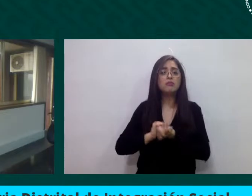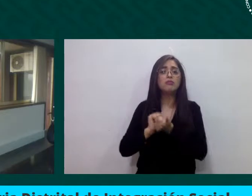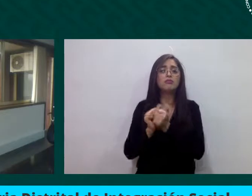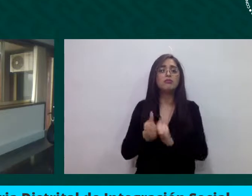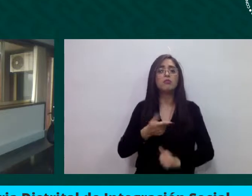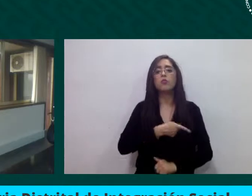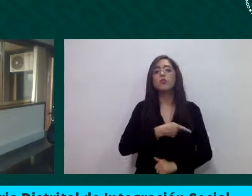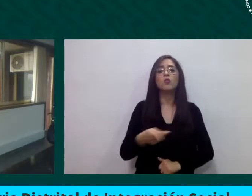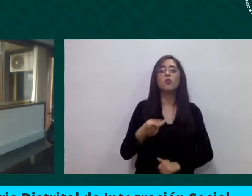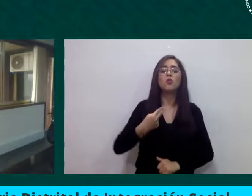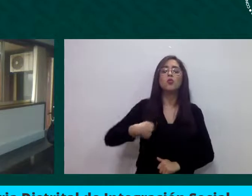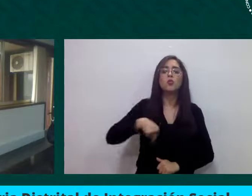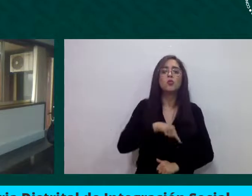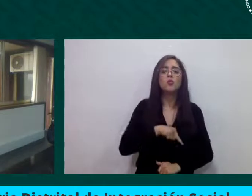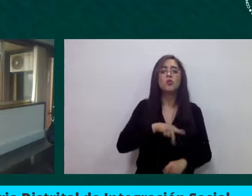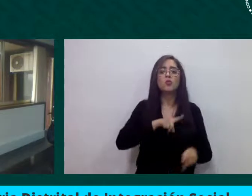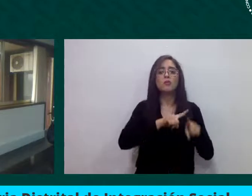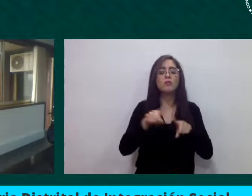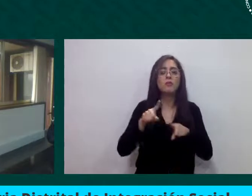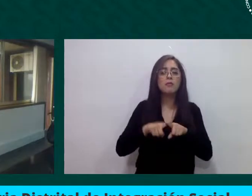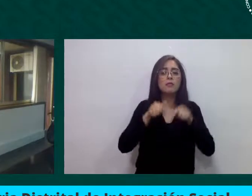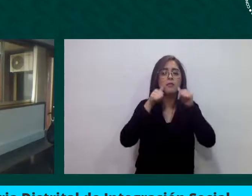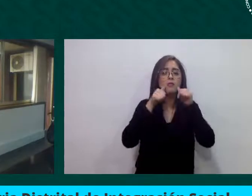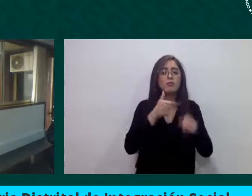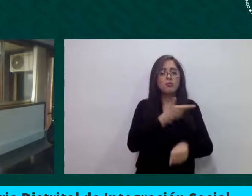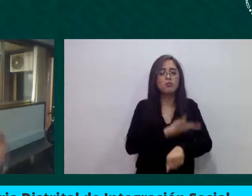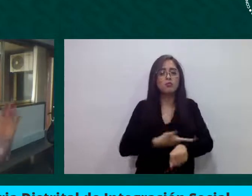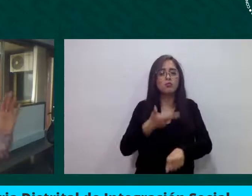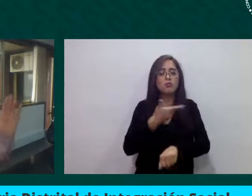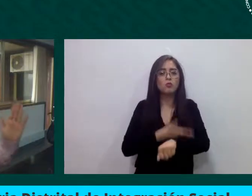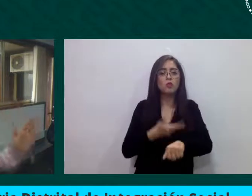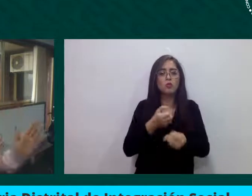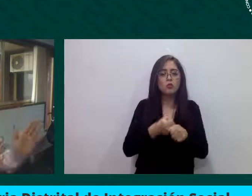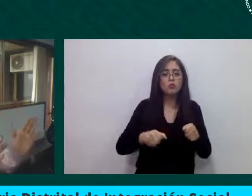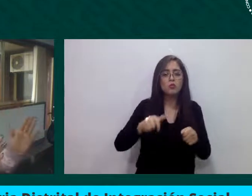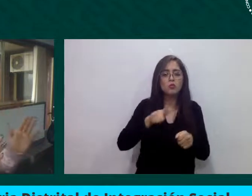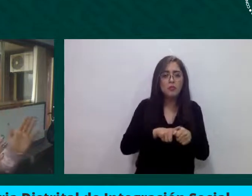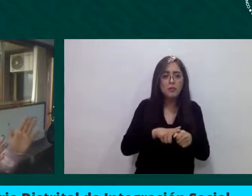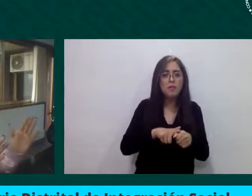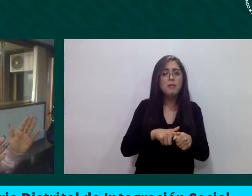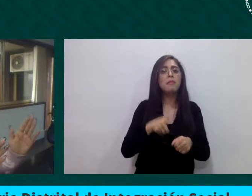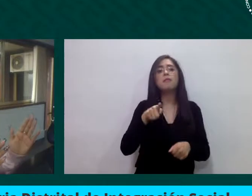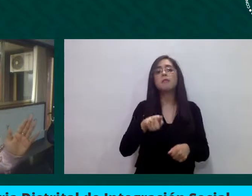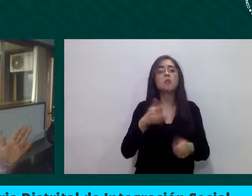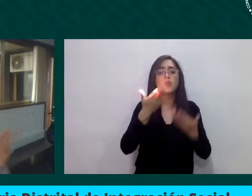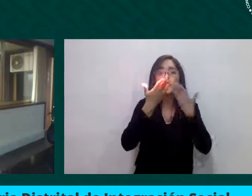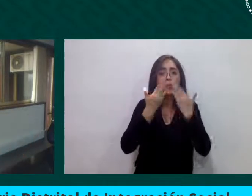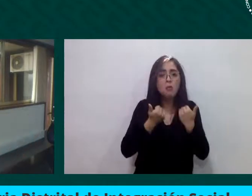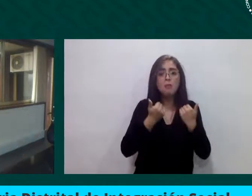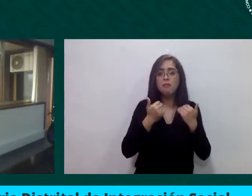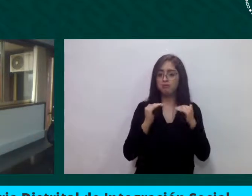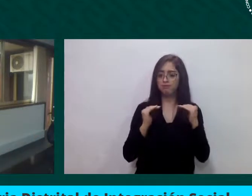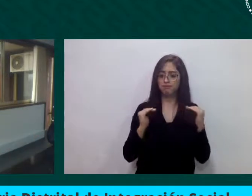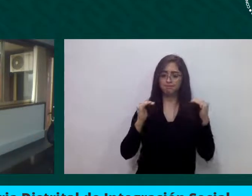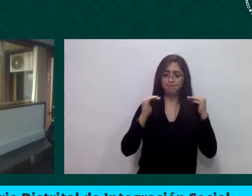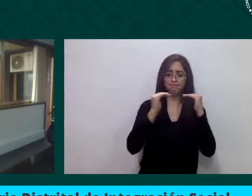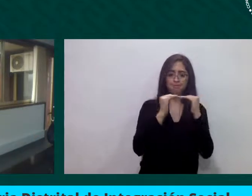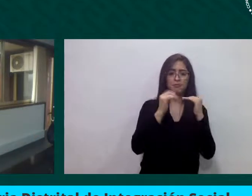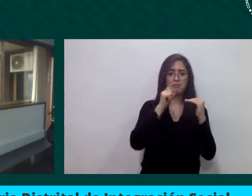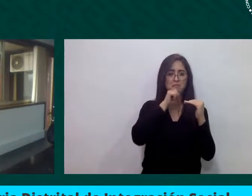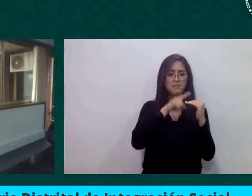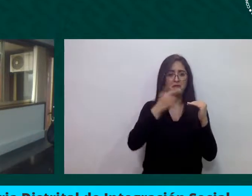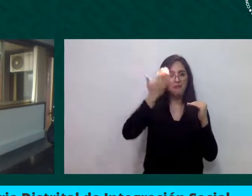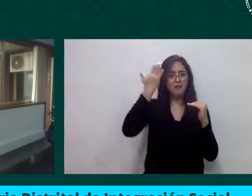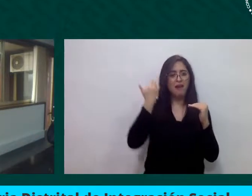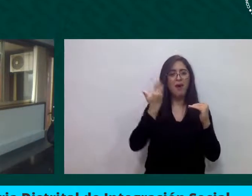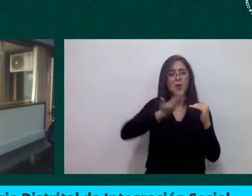procesos sociales que hay y si bien no va a tener la misma medición que tiene la medición tradicional, sí podemos generar una